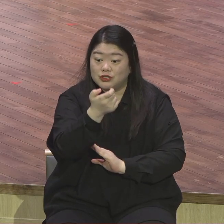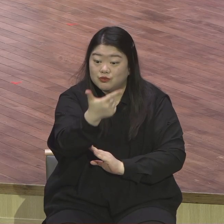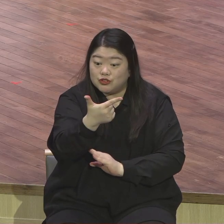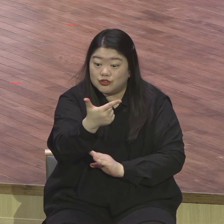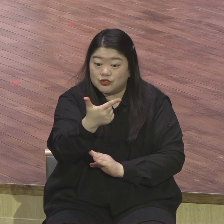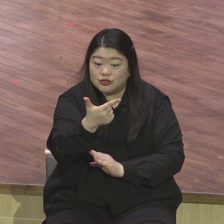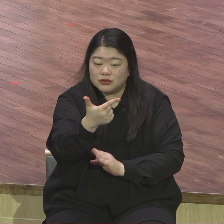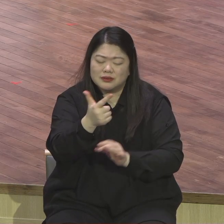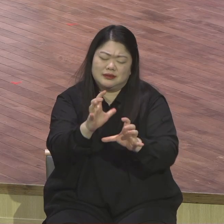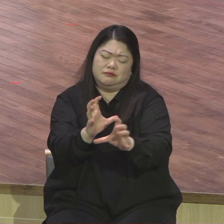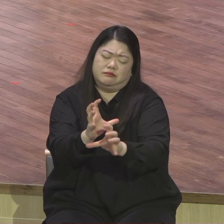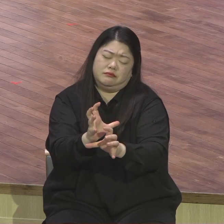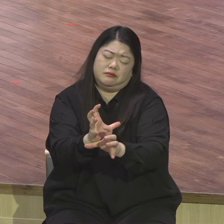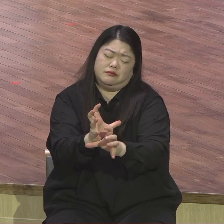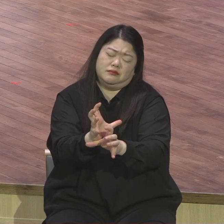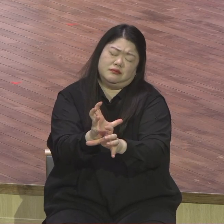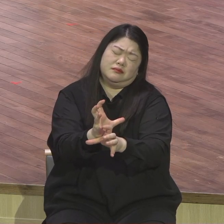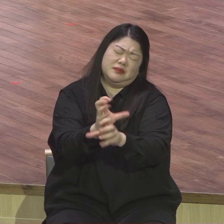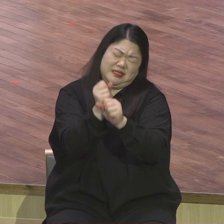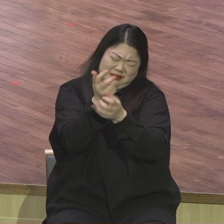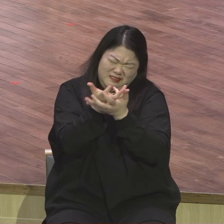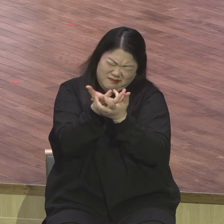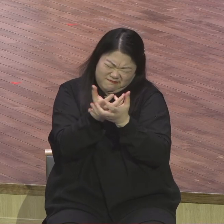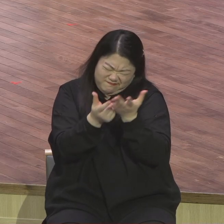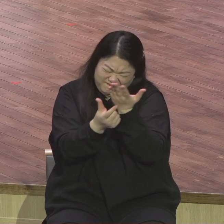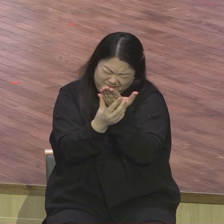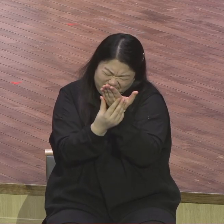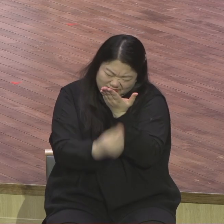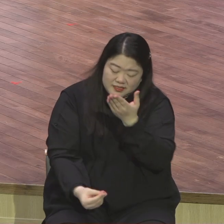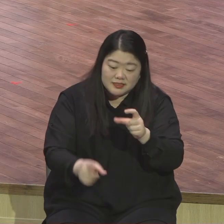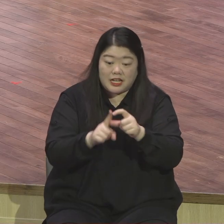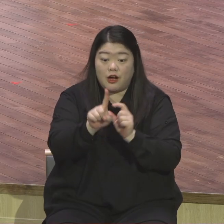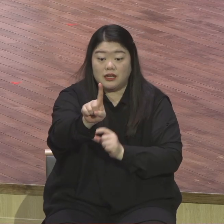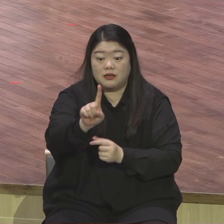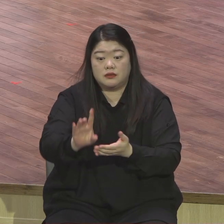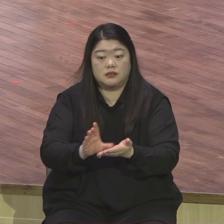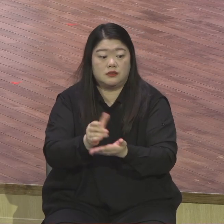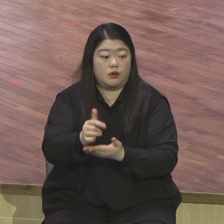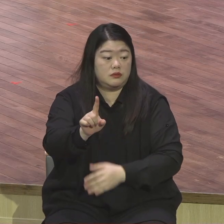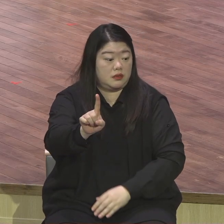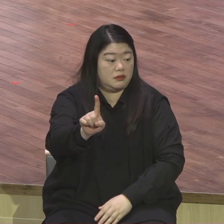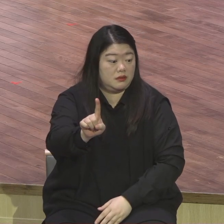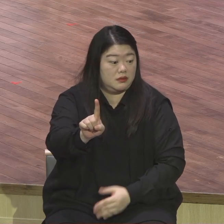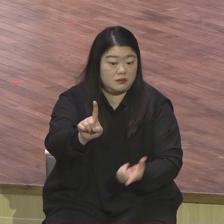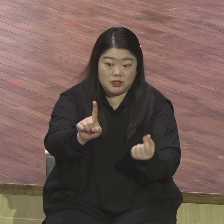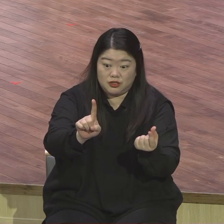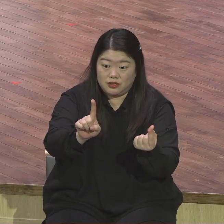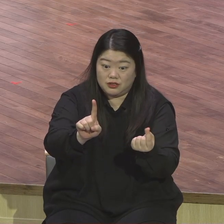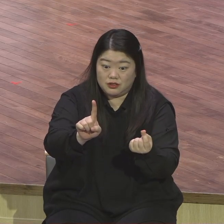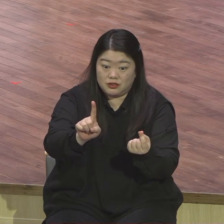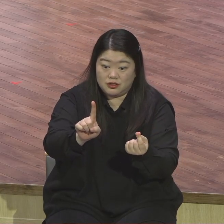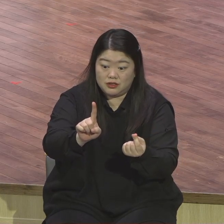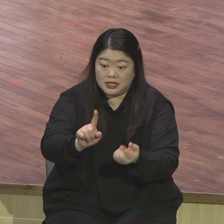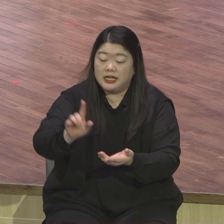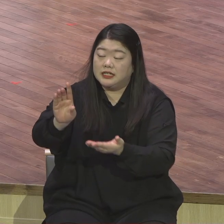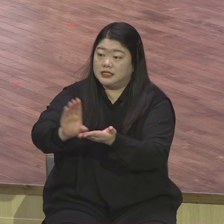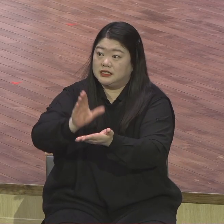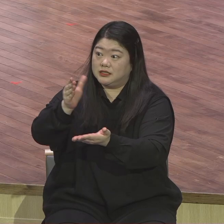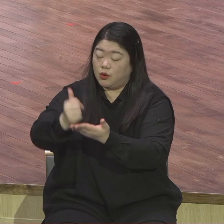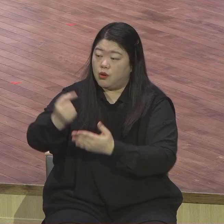2, 3, 7, 나라 5천 종족 묶여 있는 풀 풀어주러 예수님 오셨다 그리스도로 오셨다 그 말이에요 여러분은